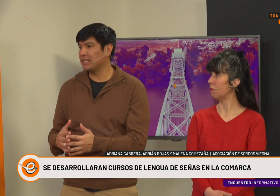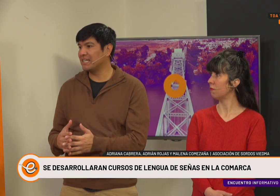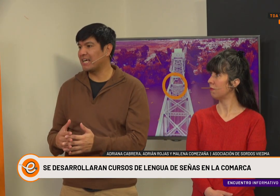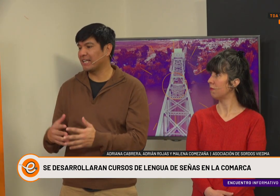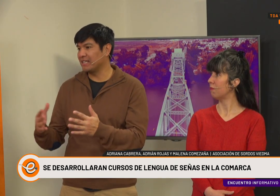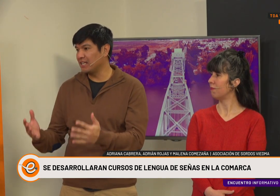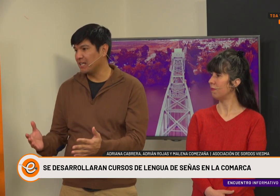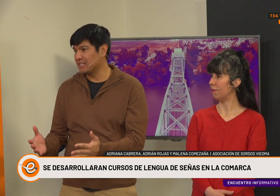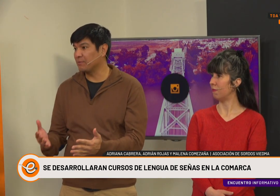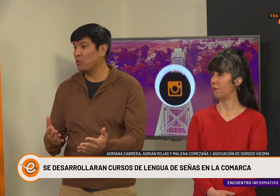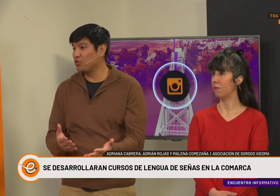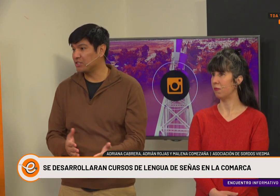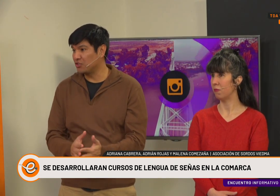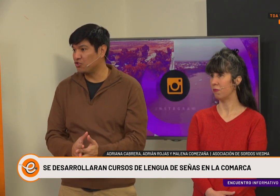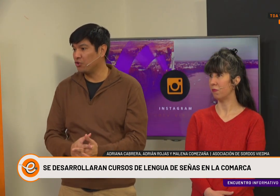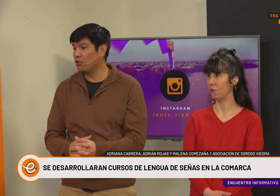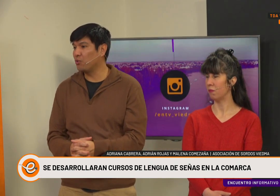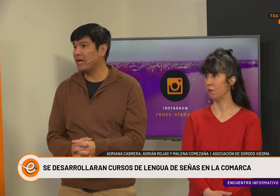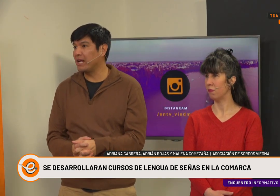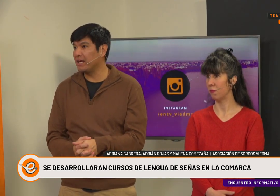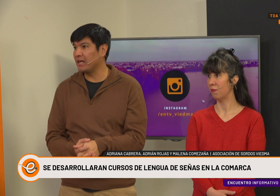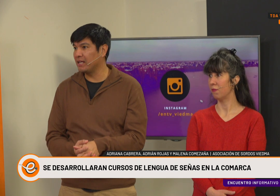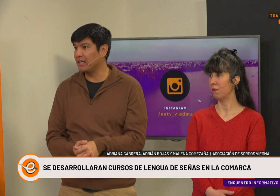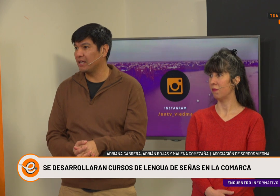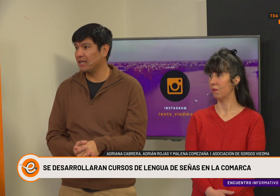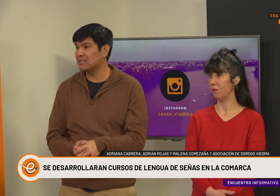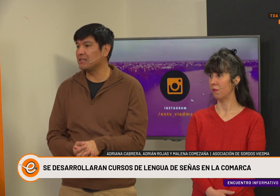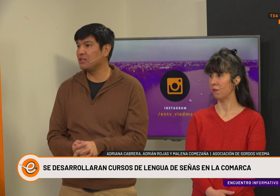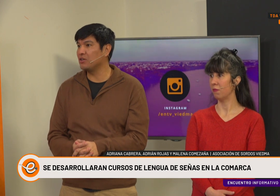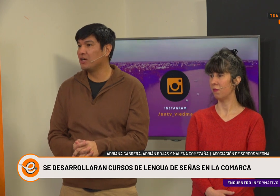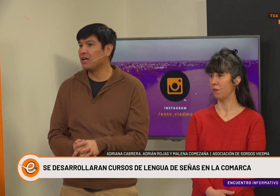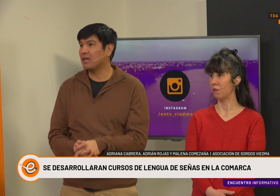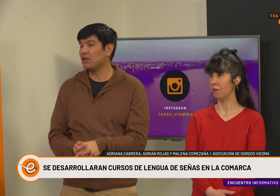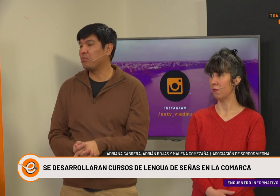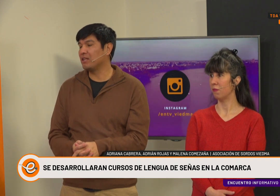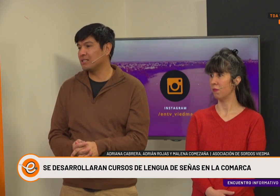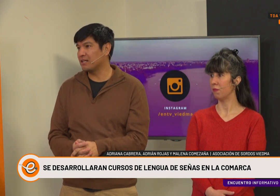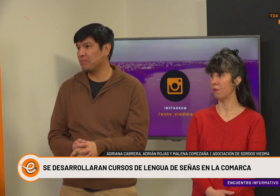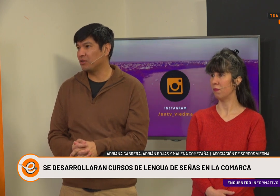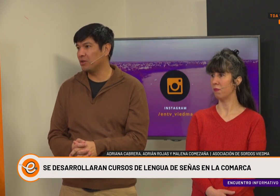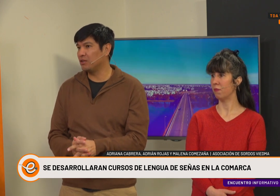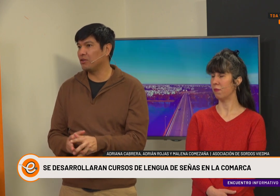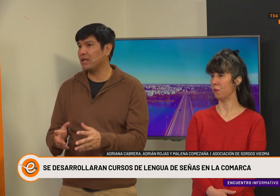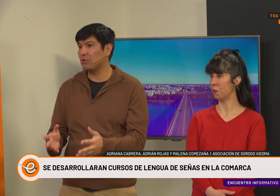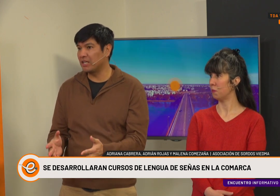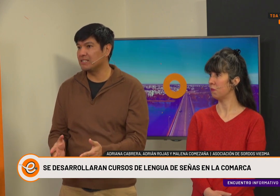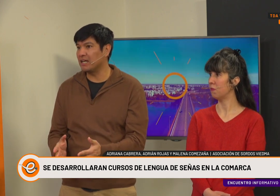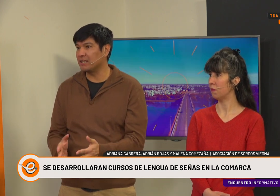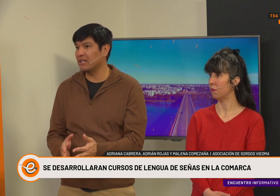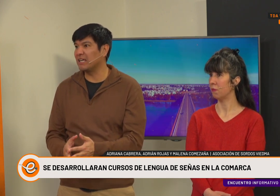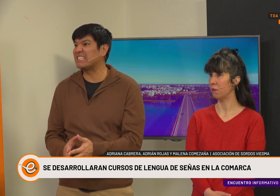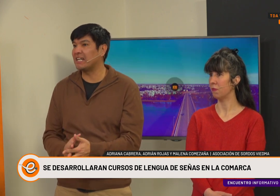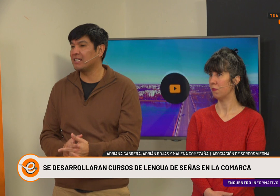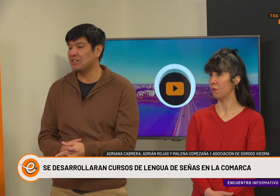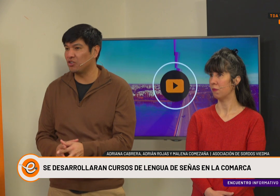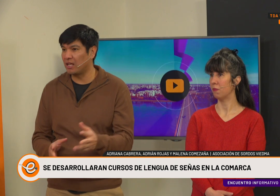lengua de señas argentinas. Hace poco se sancionó una ley en este sentido. ¿Qué nos pueden decir respecto de esto, de la importancia